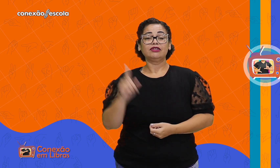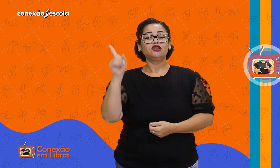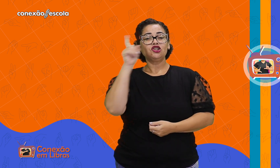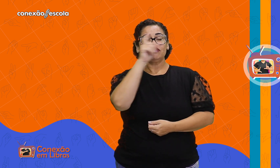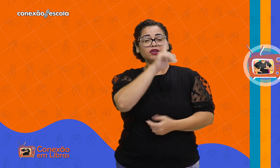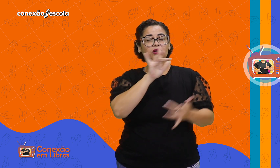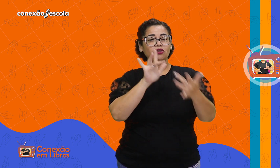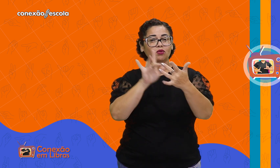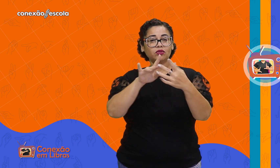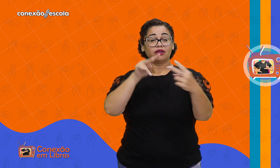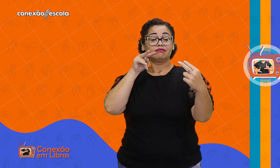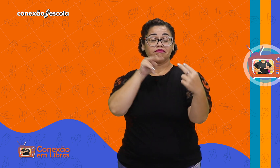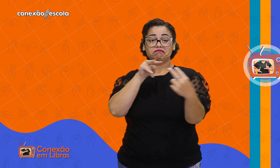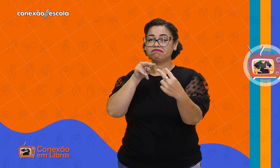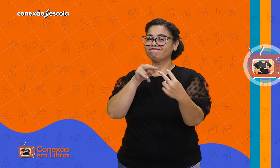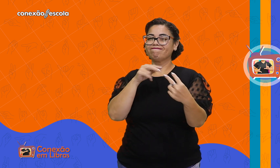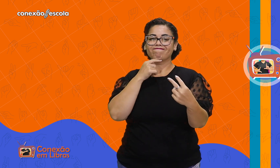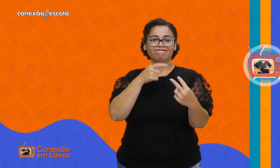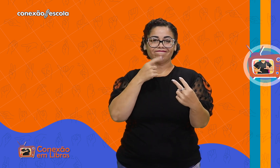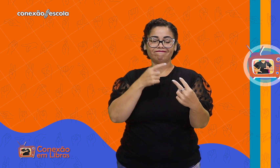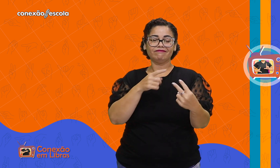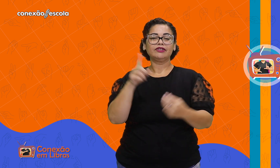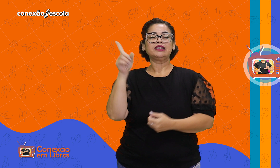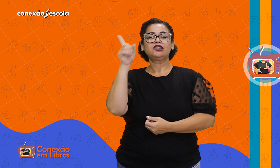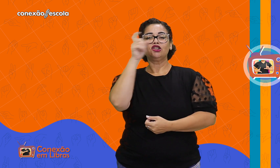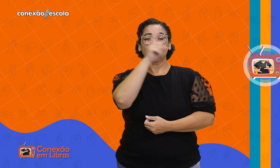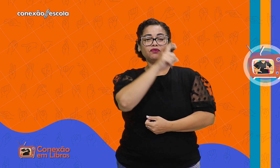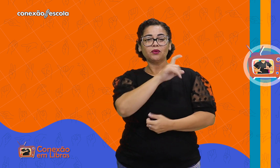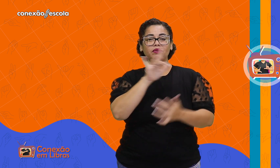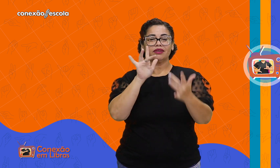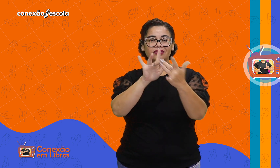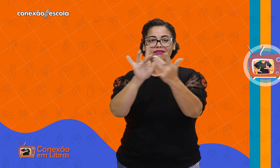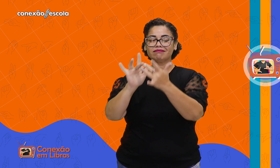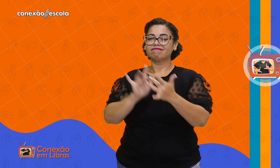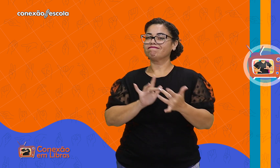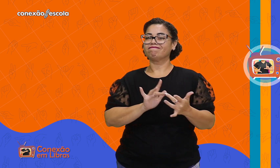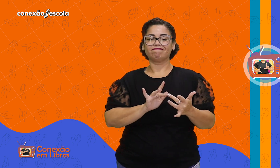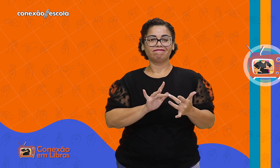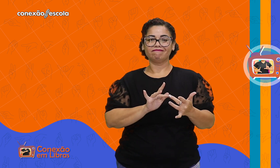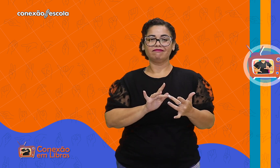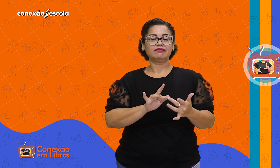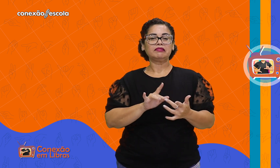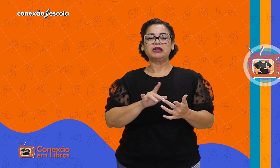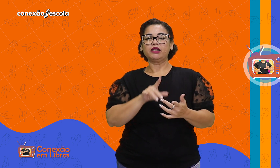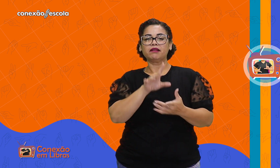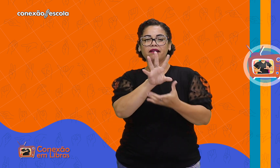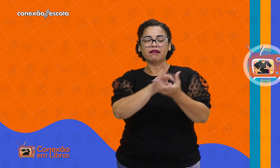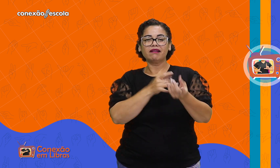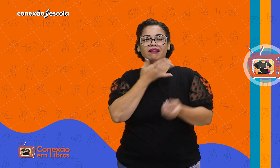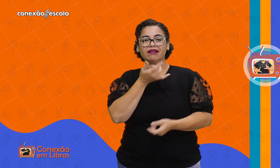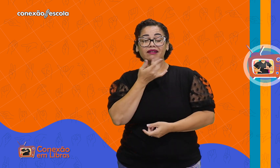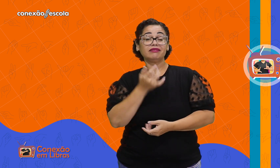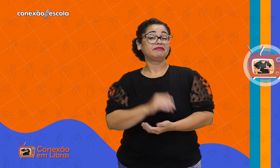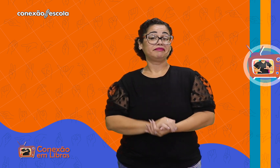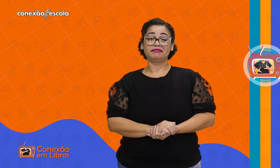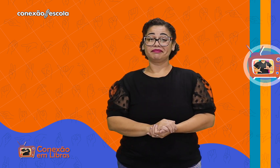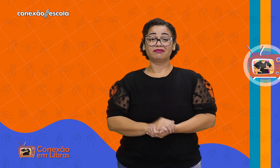Dificuldade de contato visual, dificuldade de interação, não imitam,